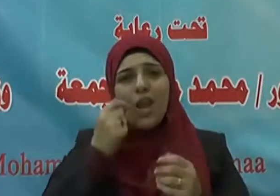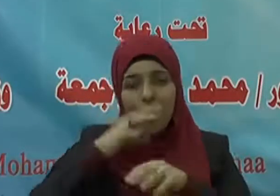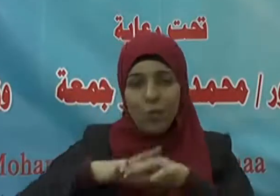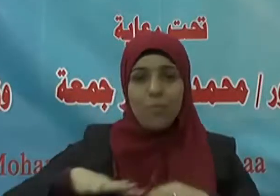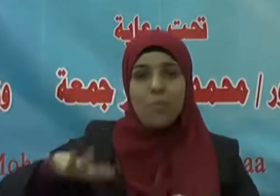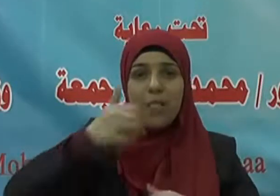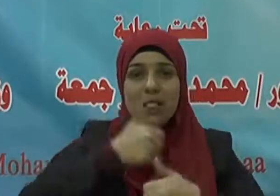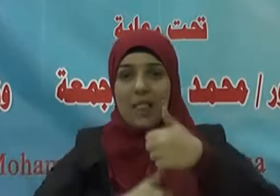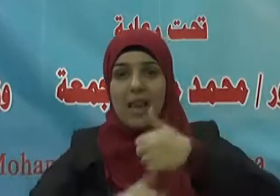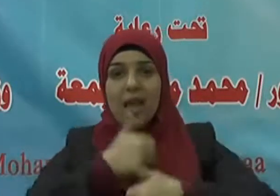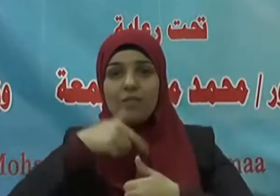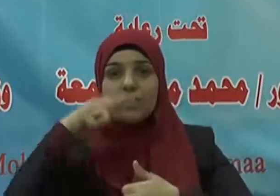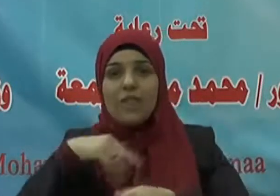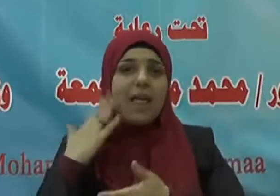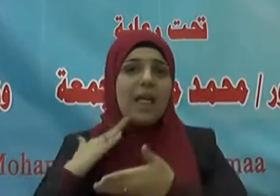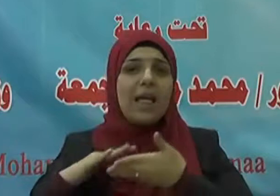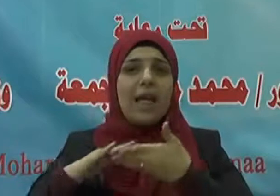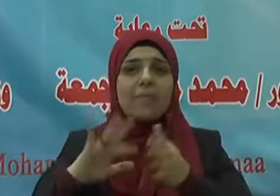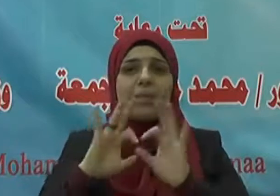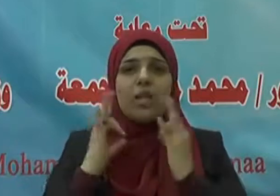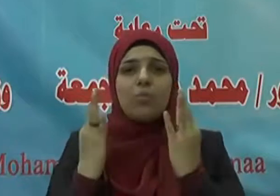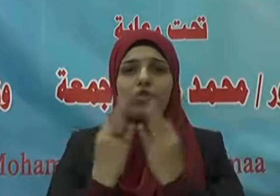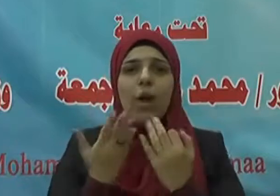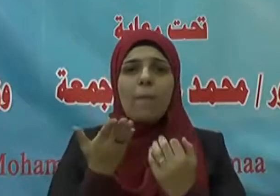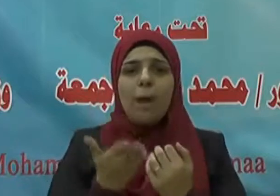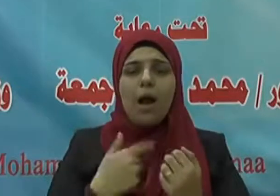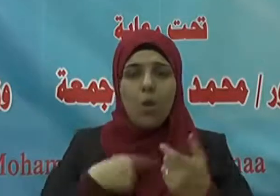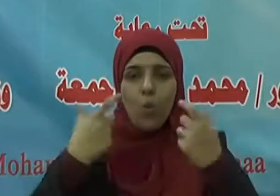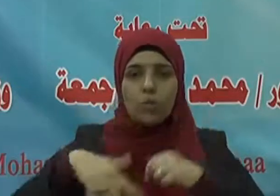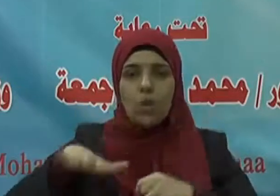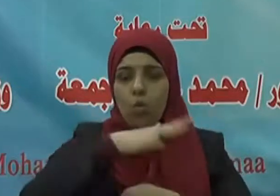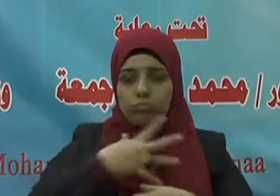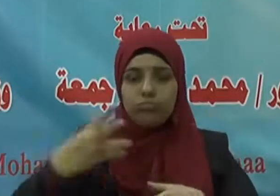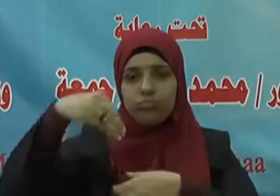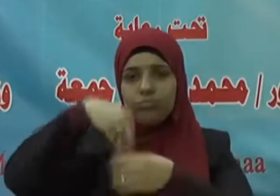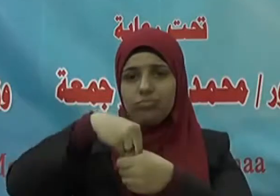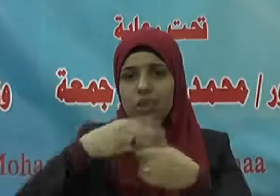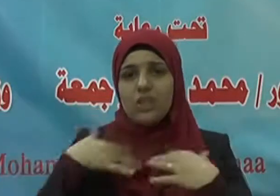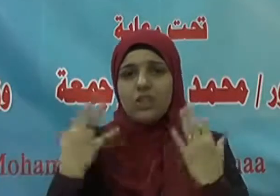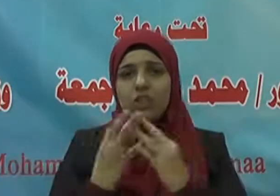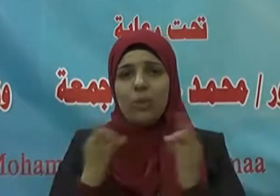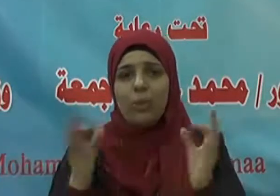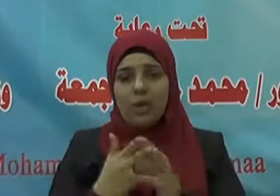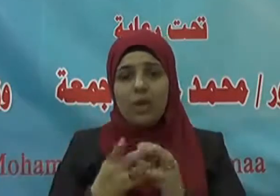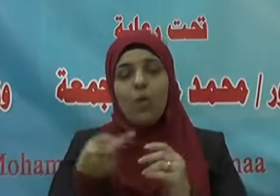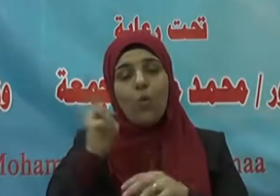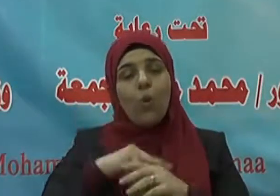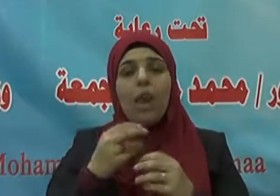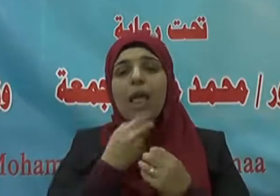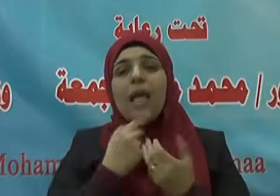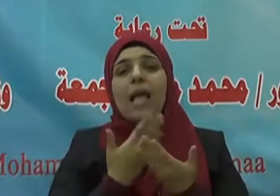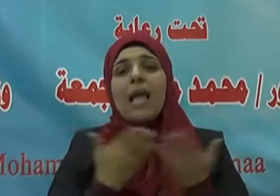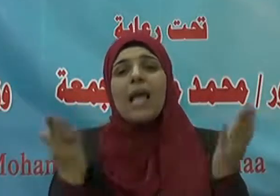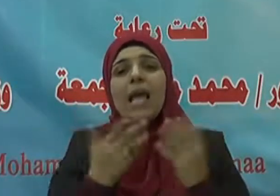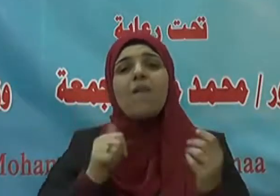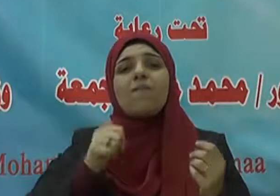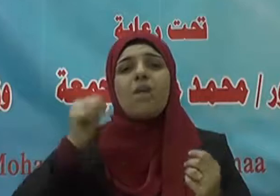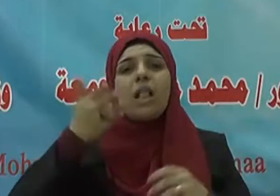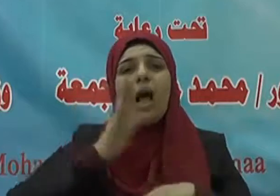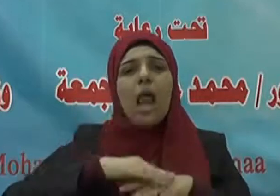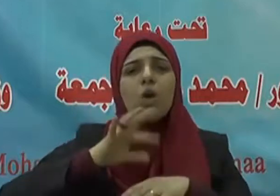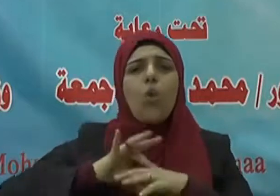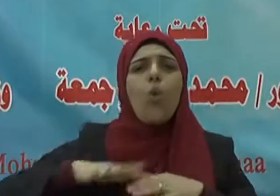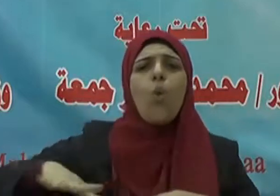يكون بيننا تنافسٌ في خدمة الوطن الذي يحتوينا جميعًا ويعود خيره